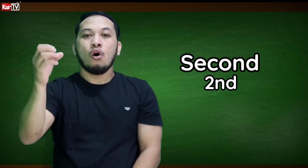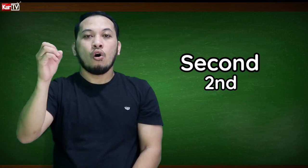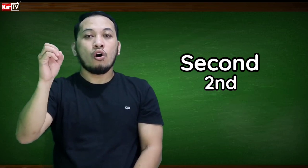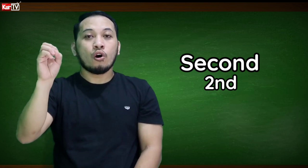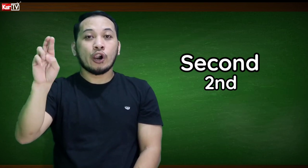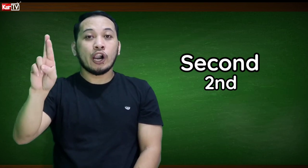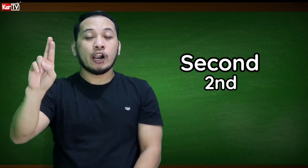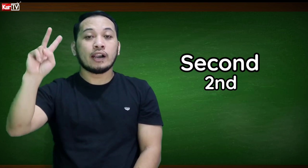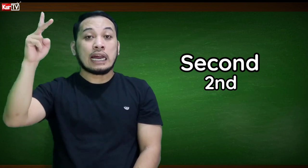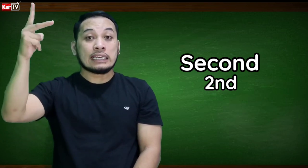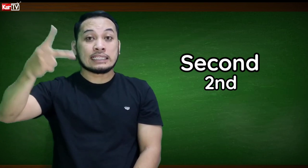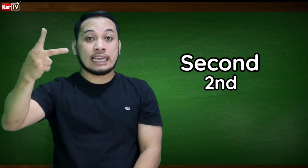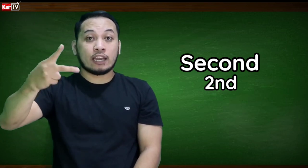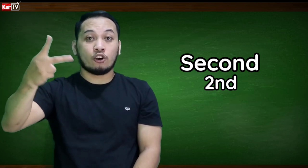Or second.